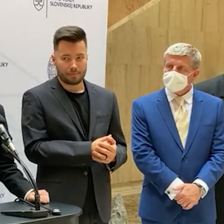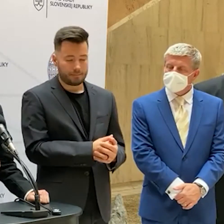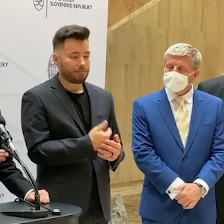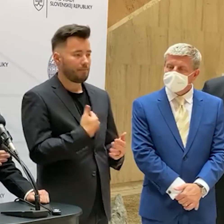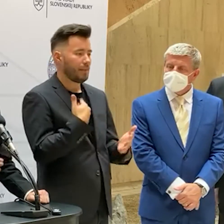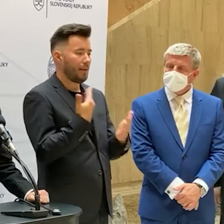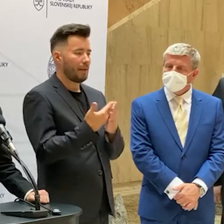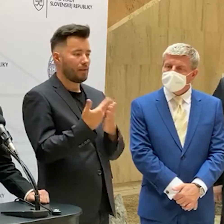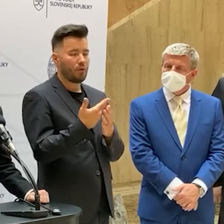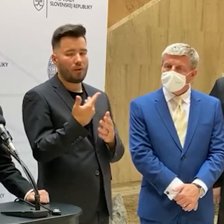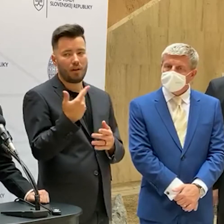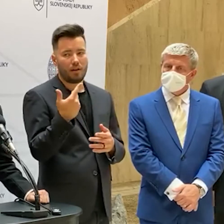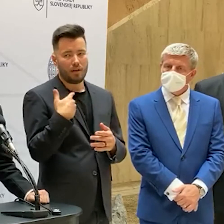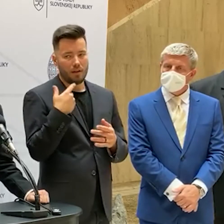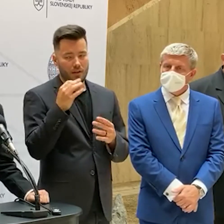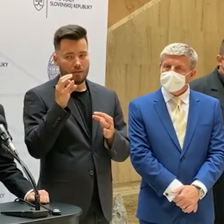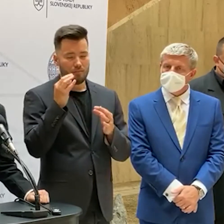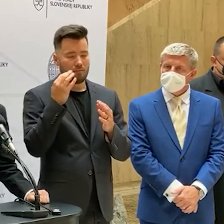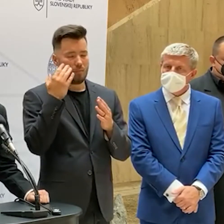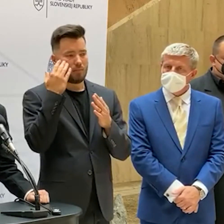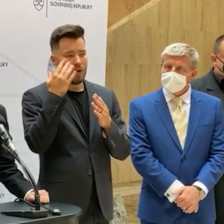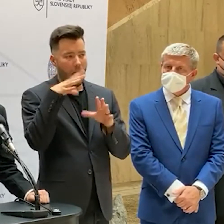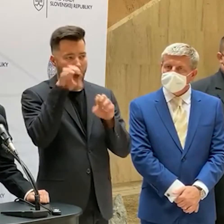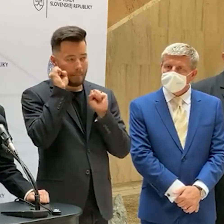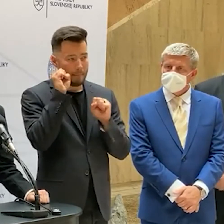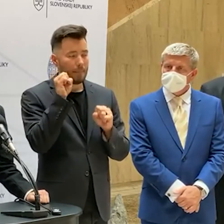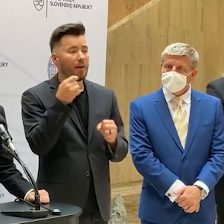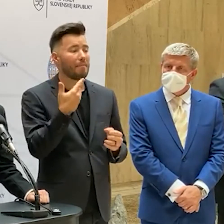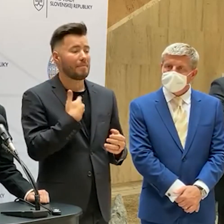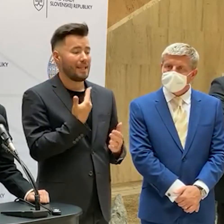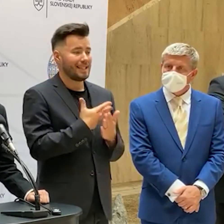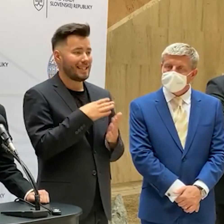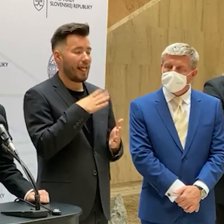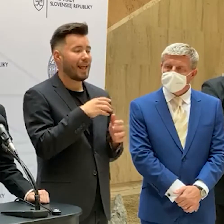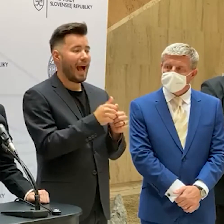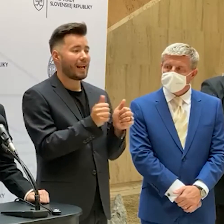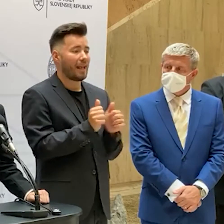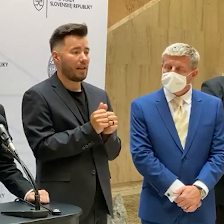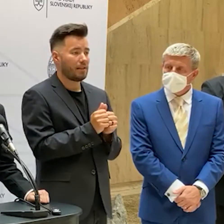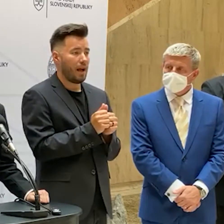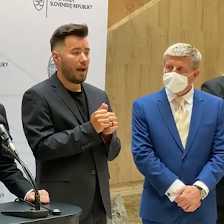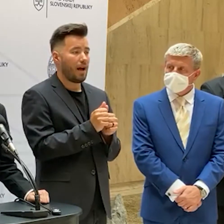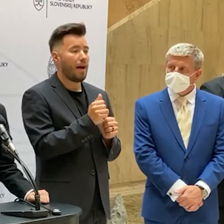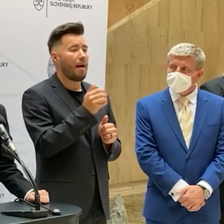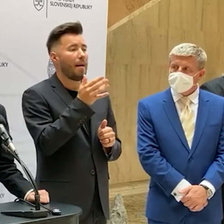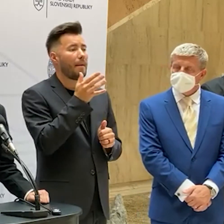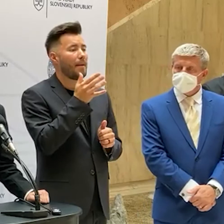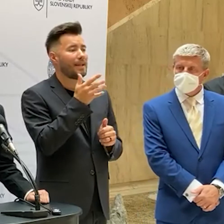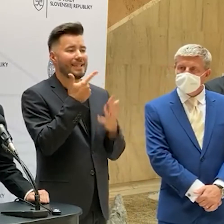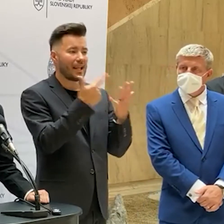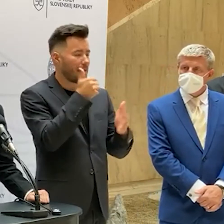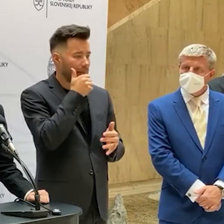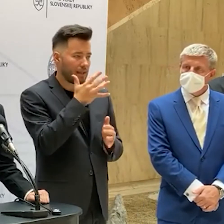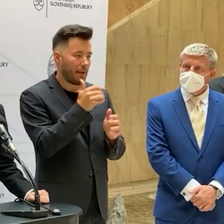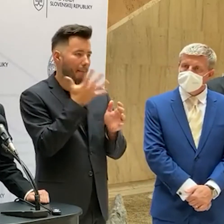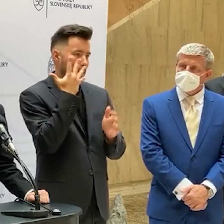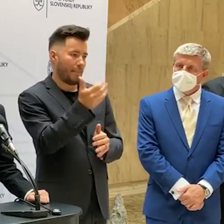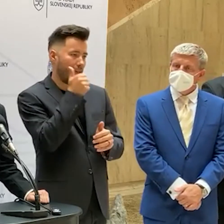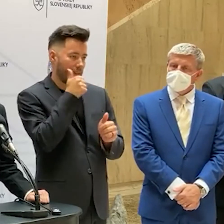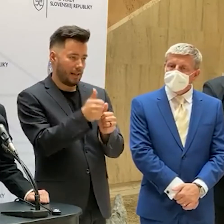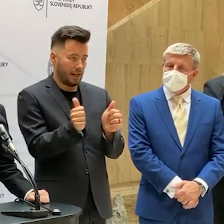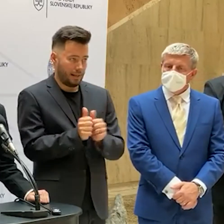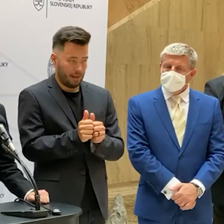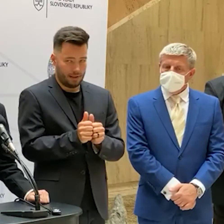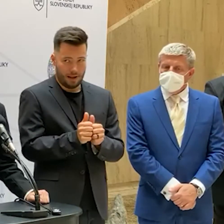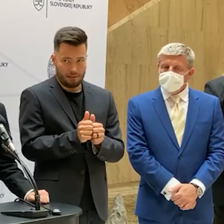to sa podarilo a ďakujem kolegom za pomoc a súčinnosť tejto záležitosti, lebo aj tie dva dny robia pre národné hospodárstvo celkom veľký rozdiel. A